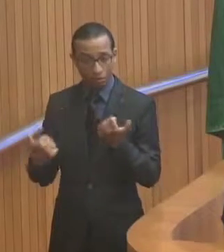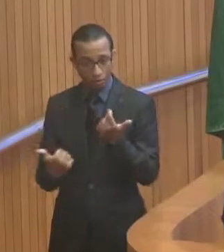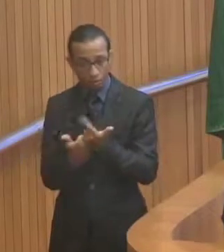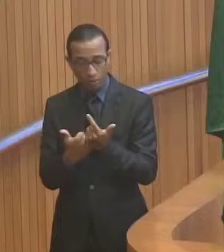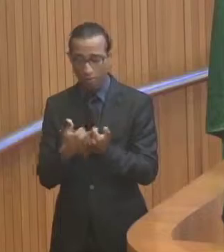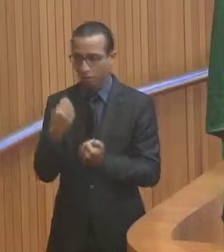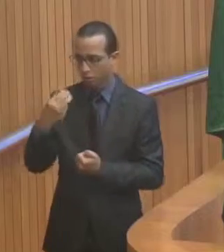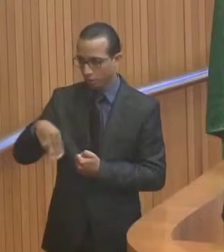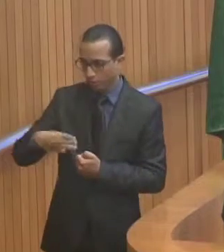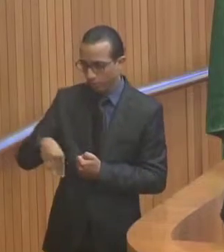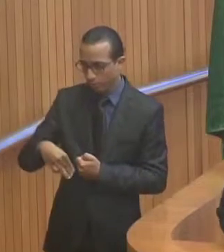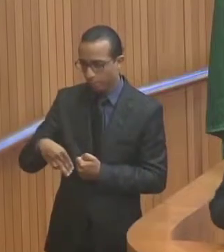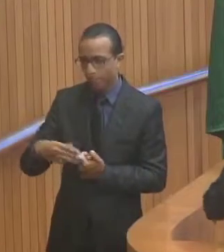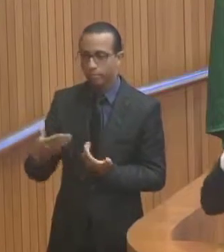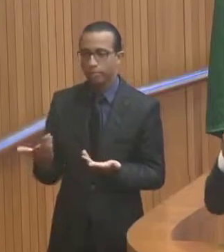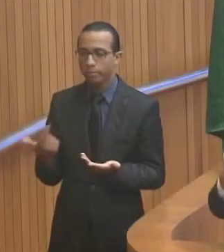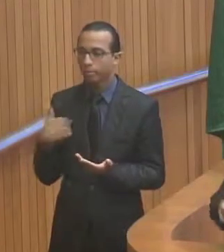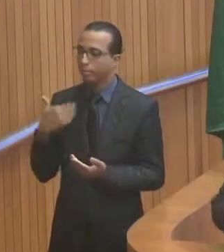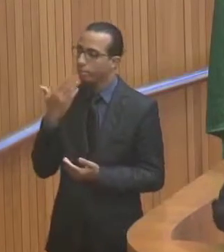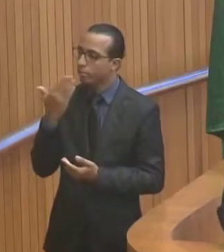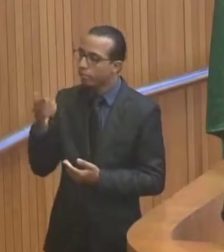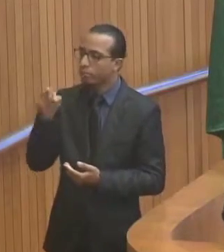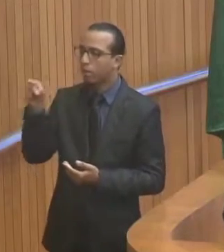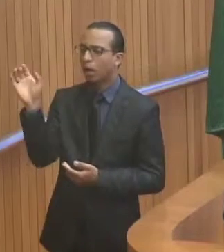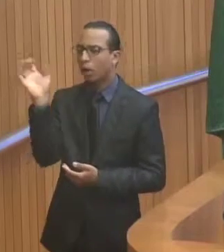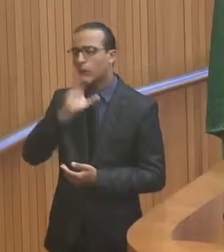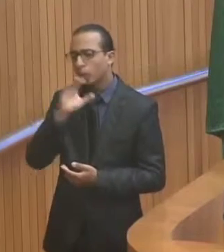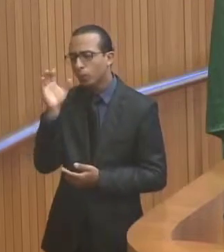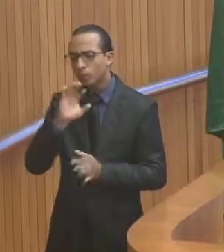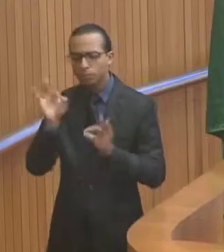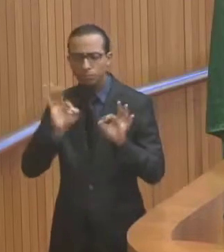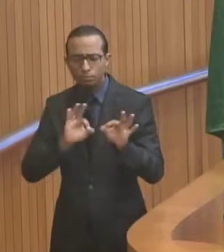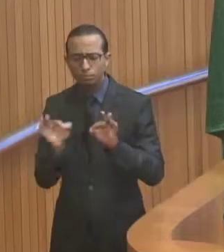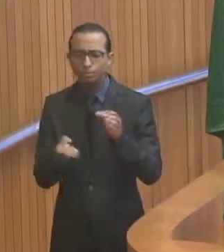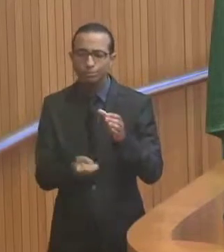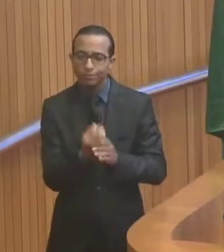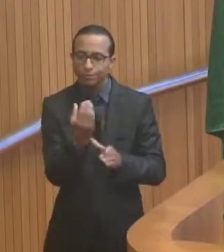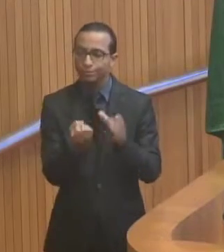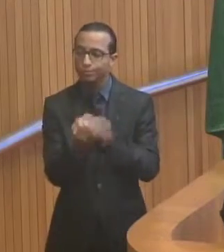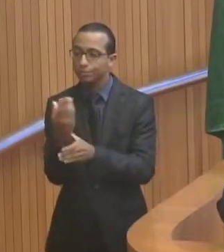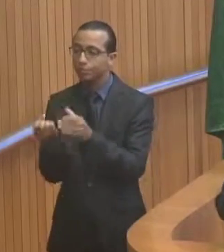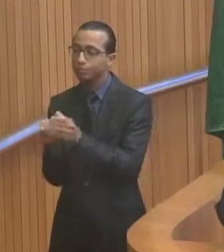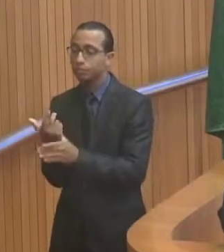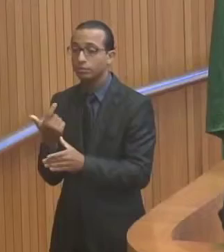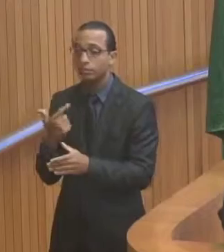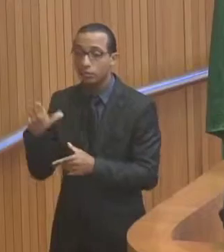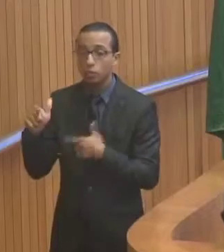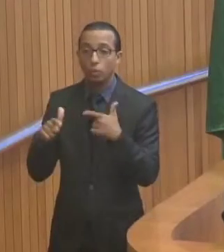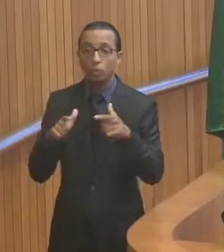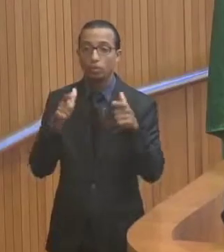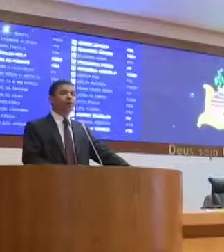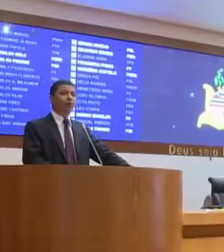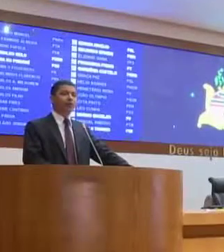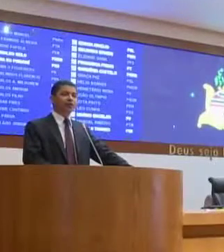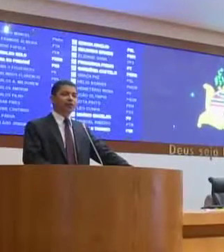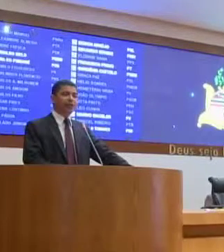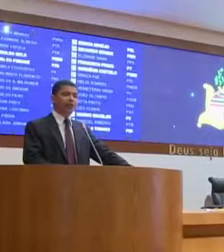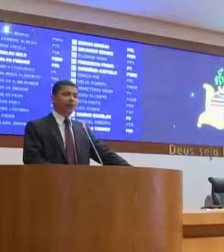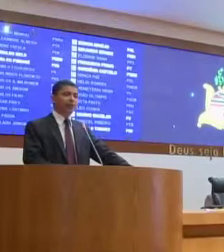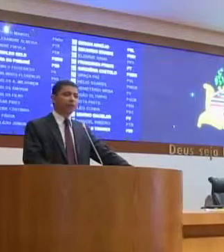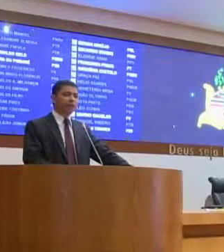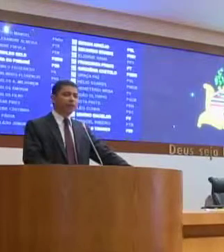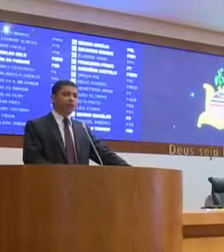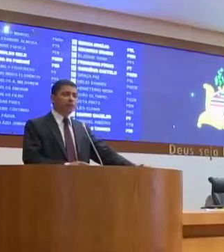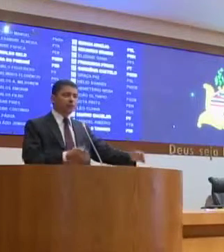Banco do Brasil no Maranhão, para que possa acelerar as providências, no sentido de buscar uma outra localização para a